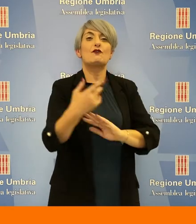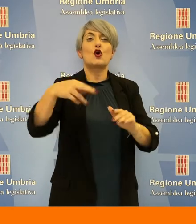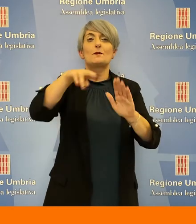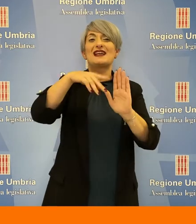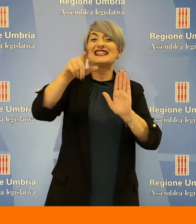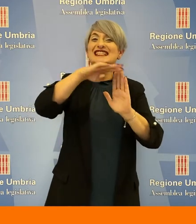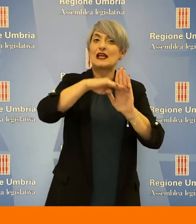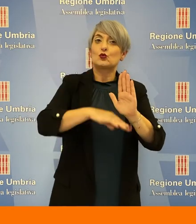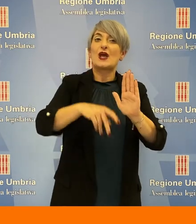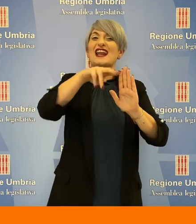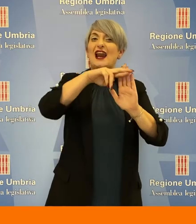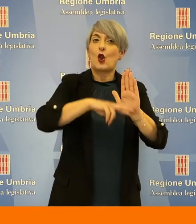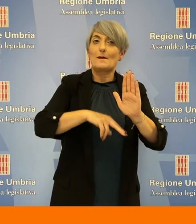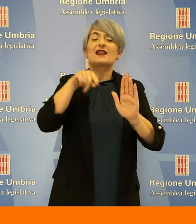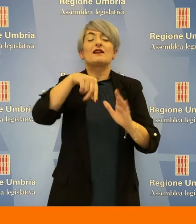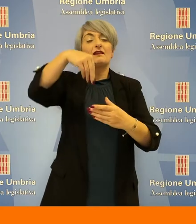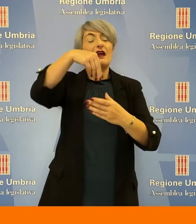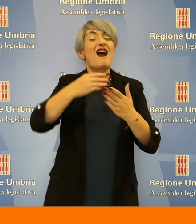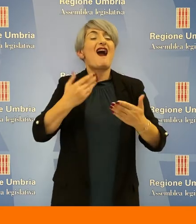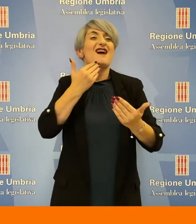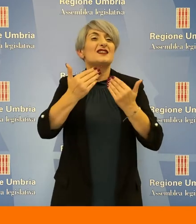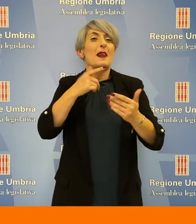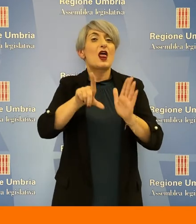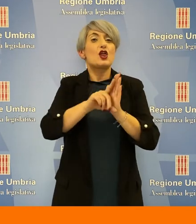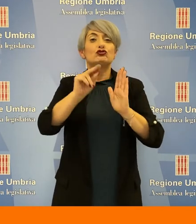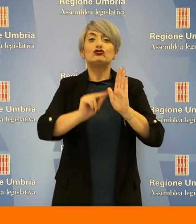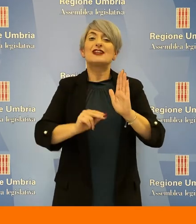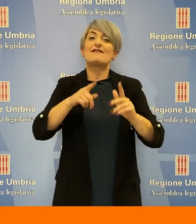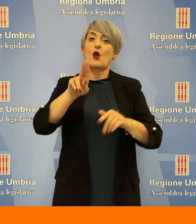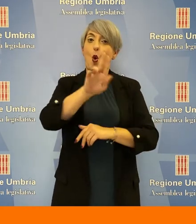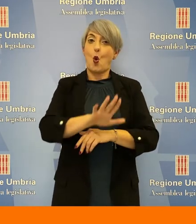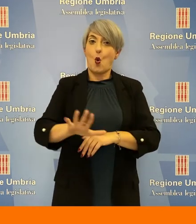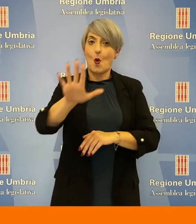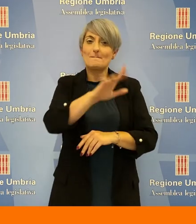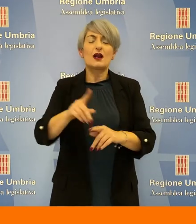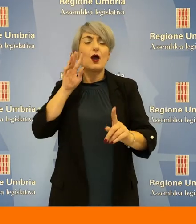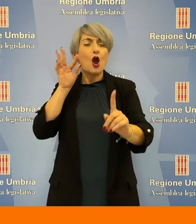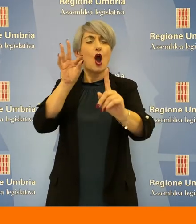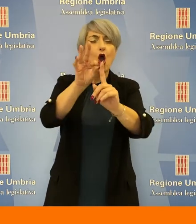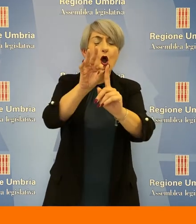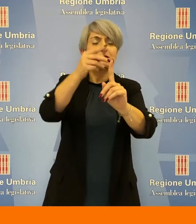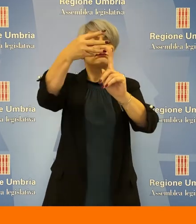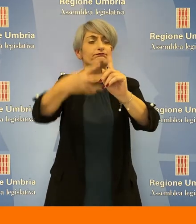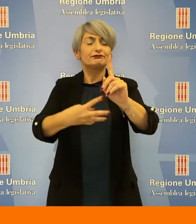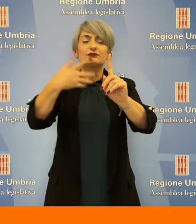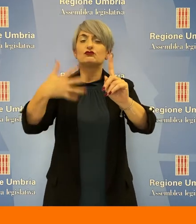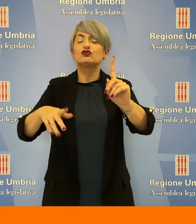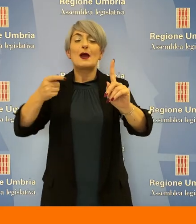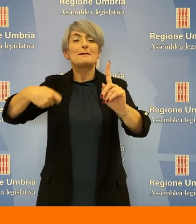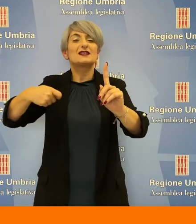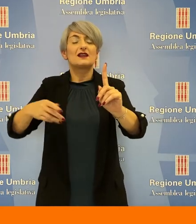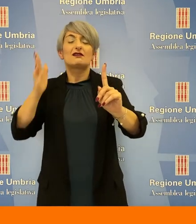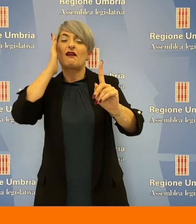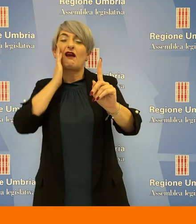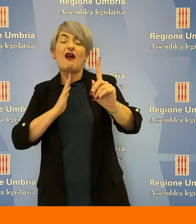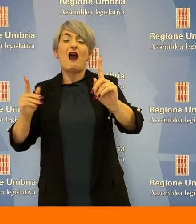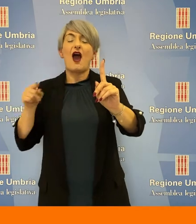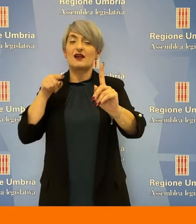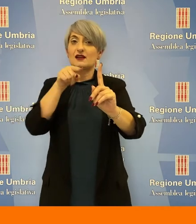riforme statutari e regolamentari dell'Assemblea legislativa dell'Umbria. Perseguendo gli obiettivi già indicati dal presidente Carissimi